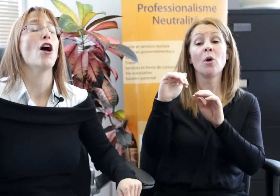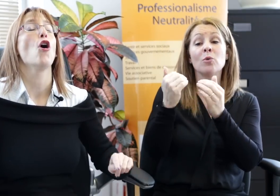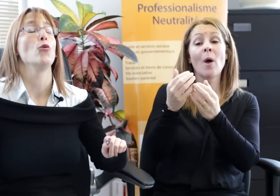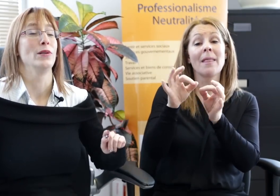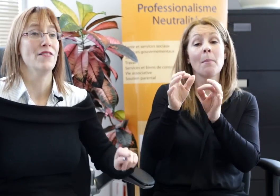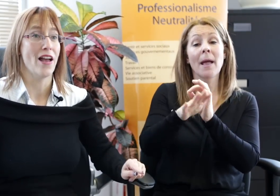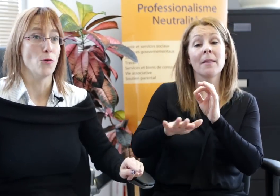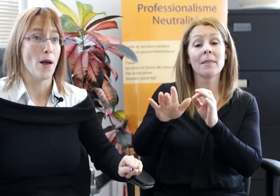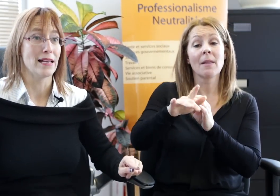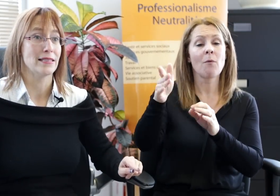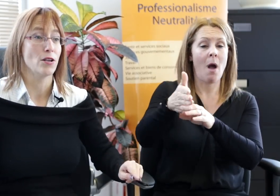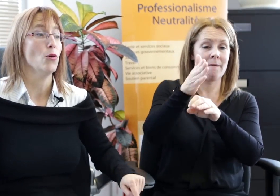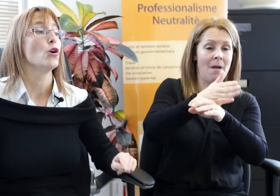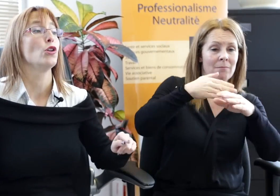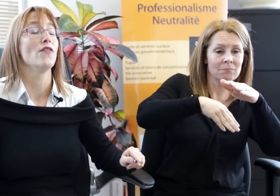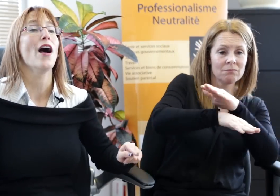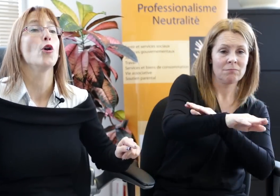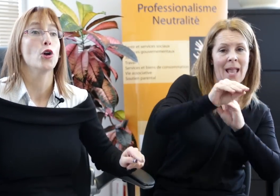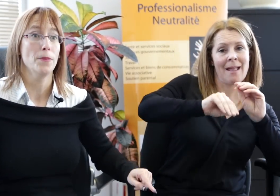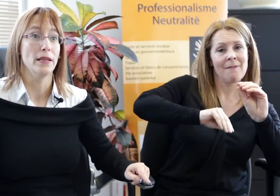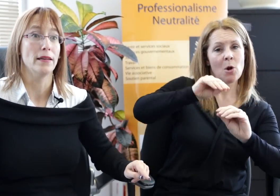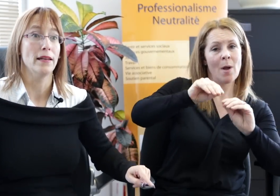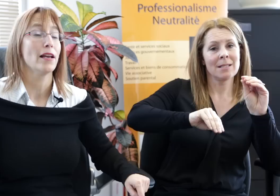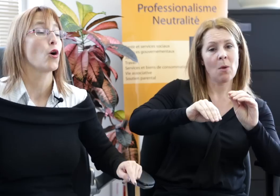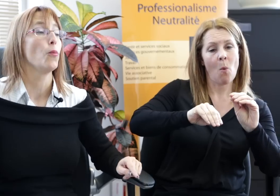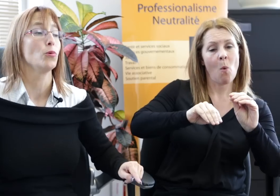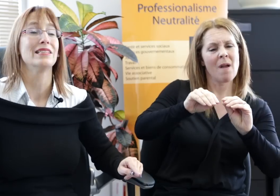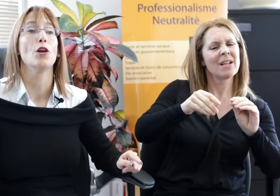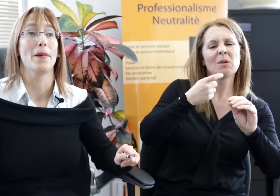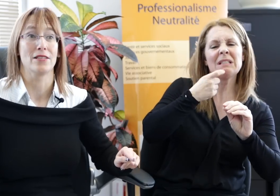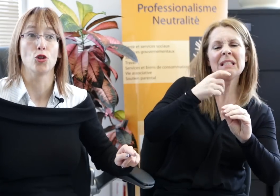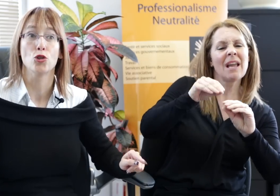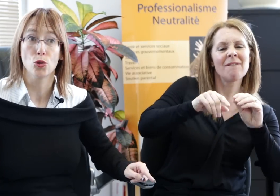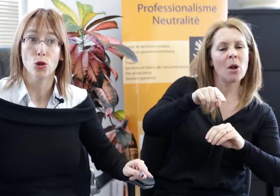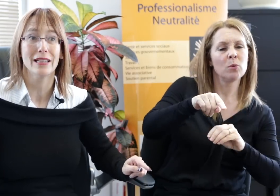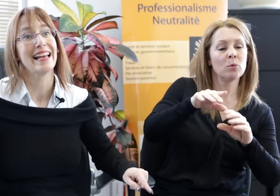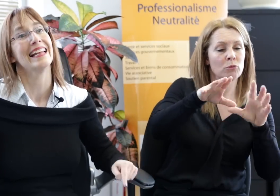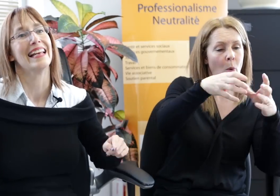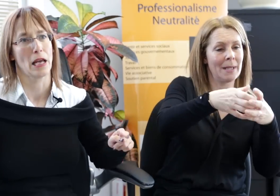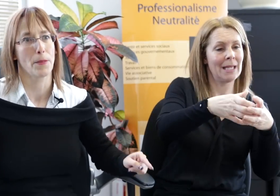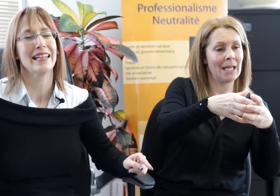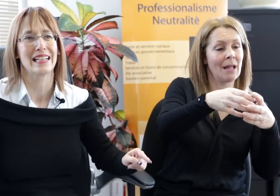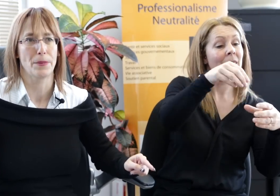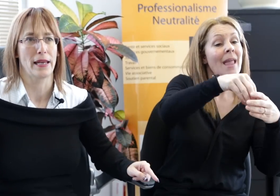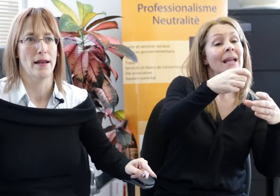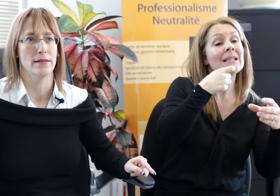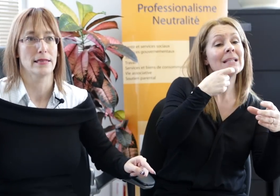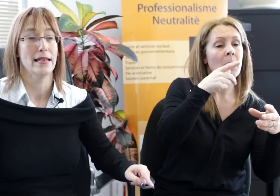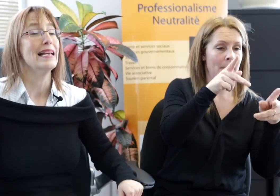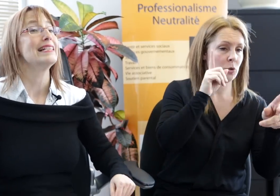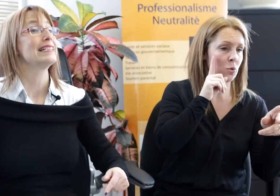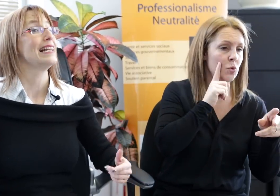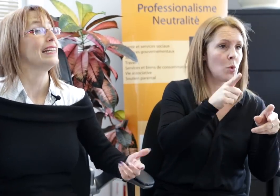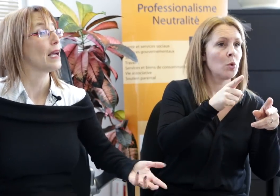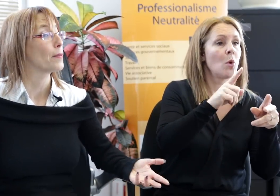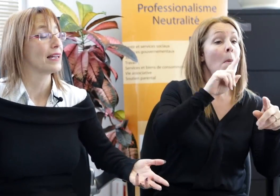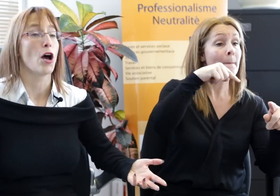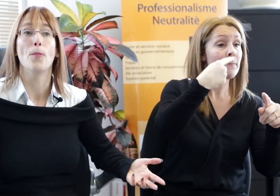une évaluation devant un comité composé de personnes sourdes et d'interprètes d'expérience. Si l'interprète n'a